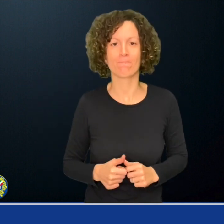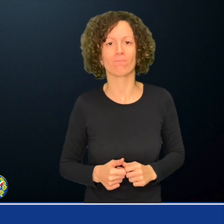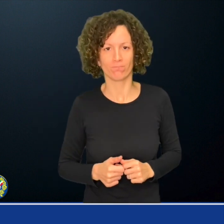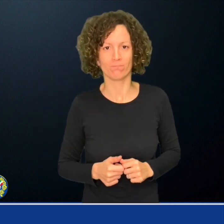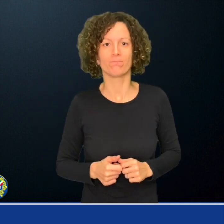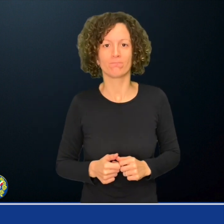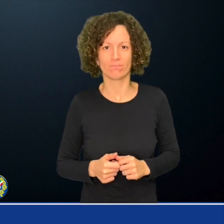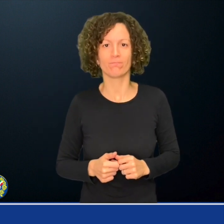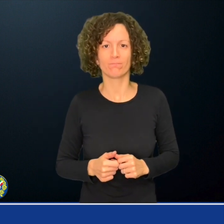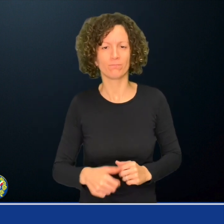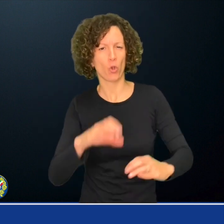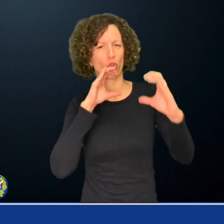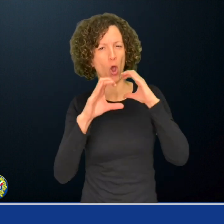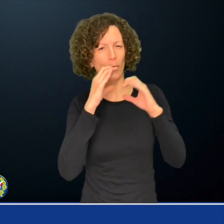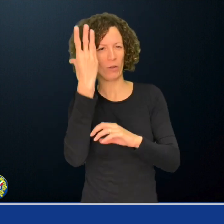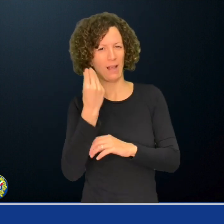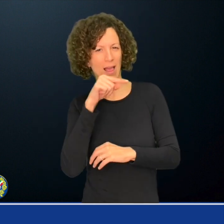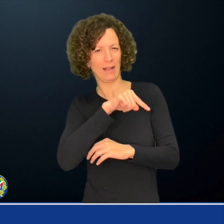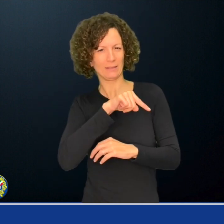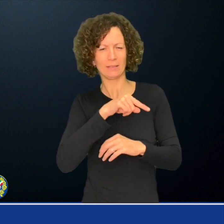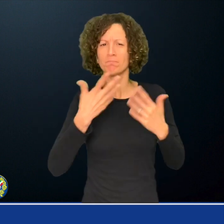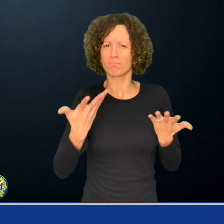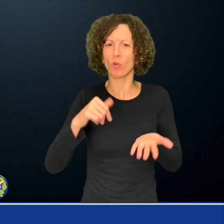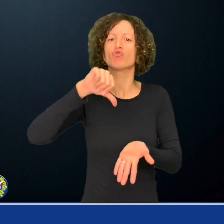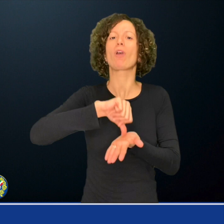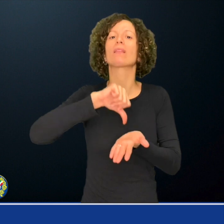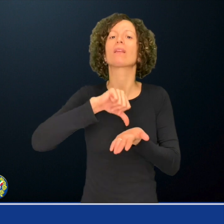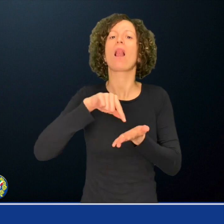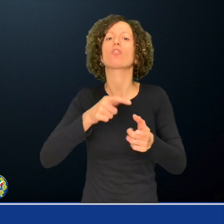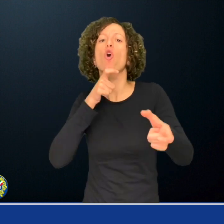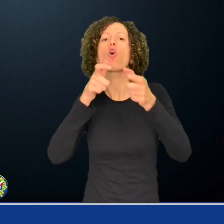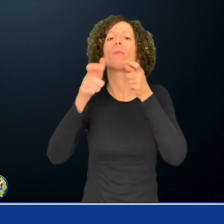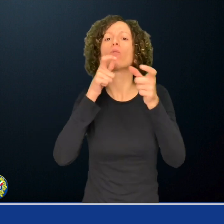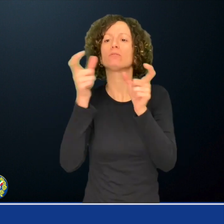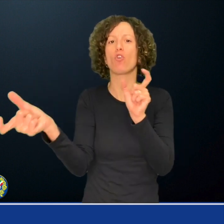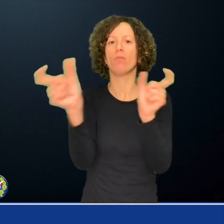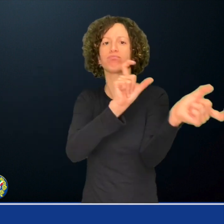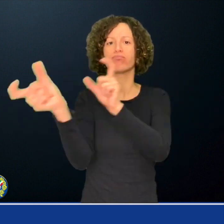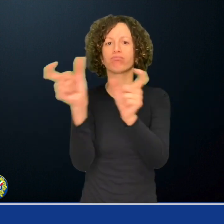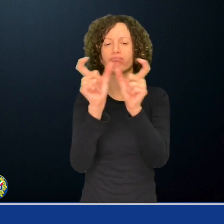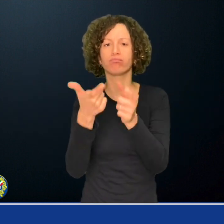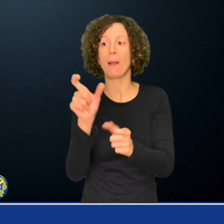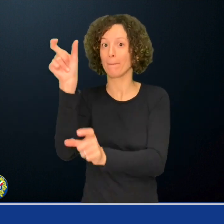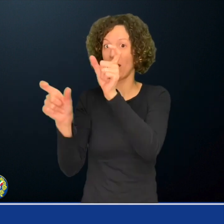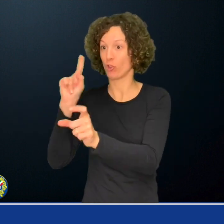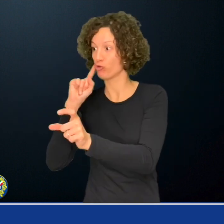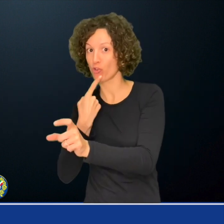Il Comuni Caens è un centralino che consente di mettere in comunicazione persone sorde e udenti